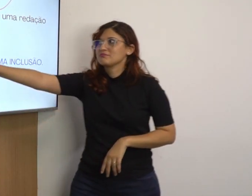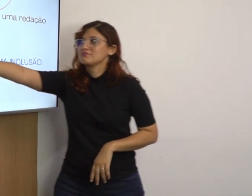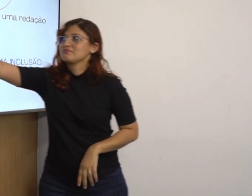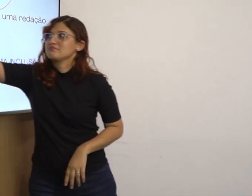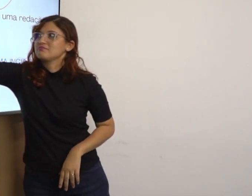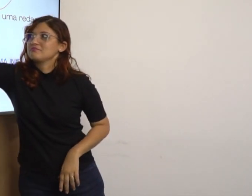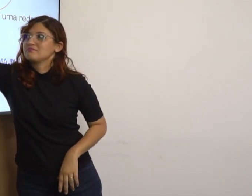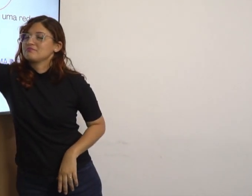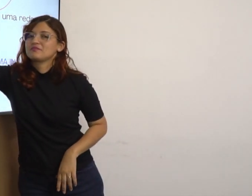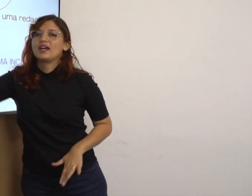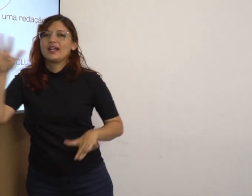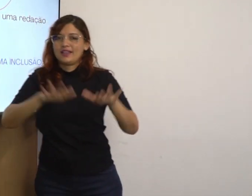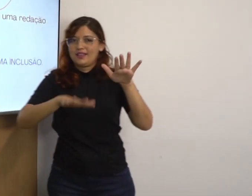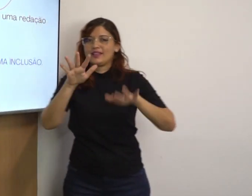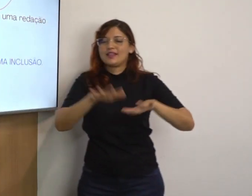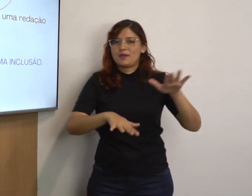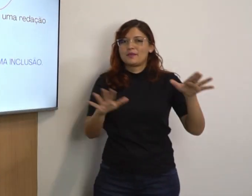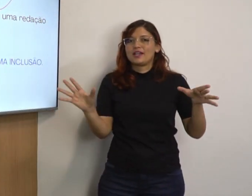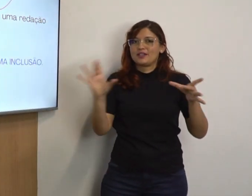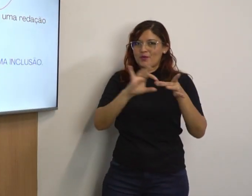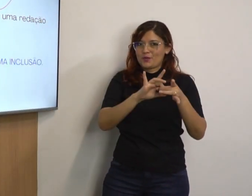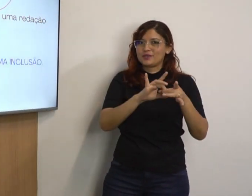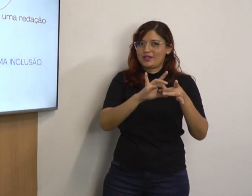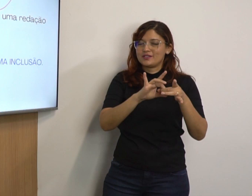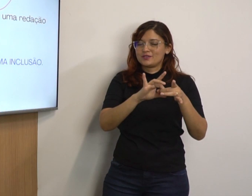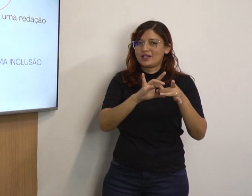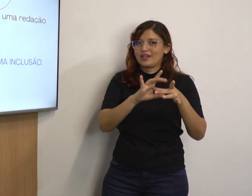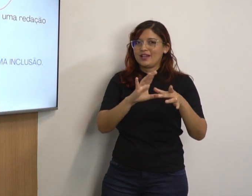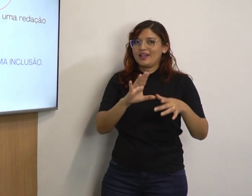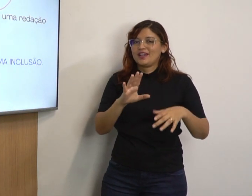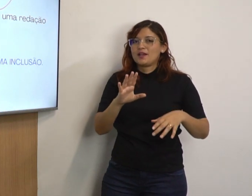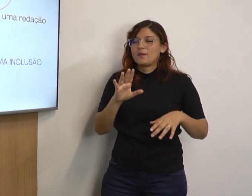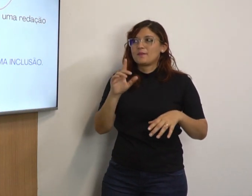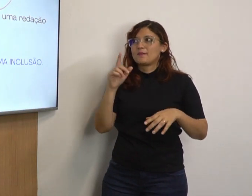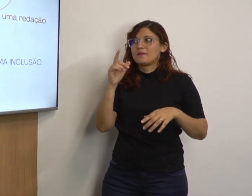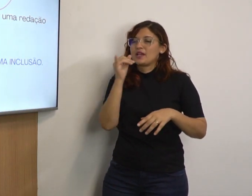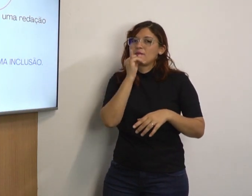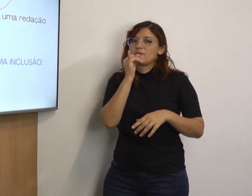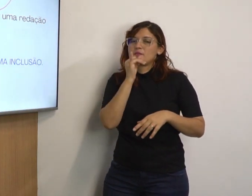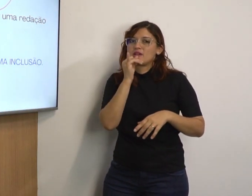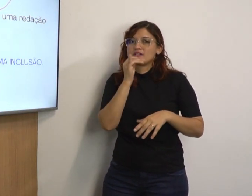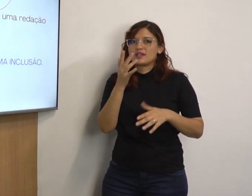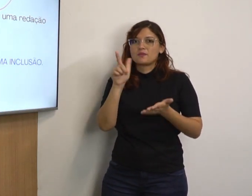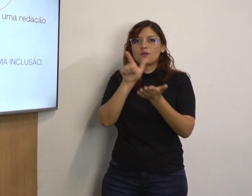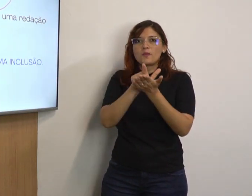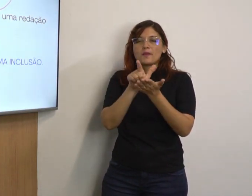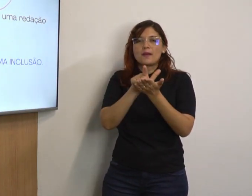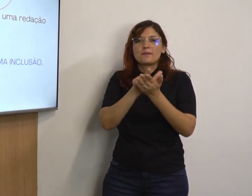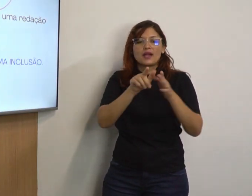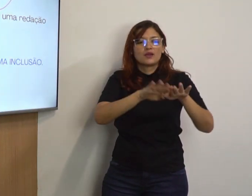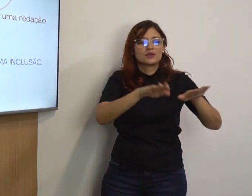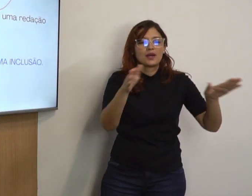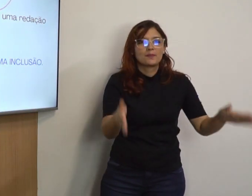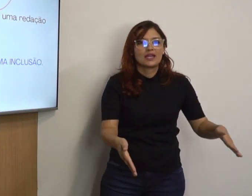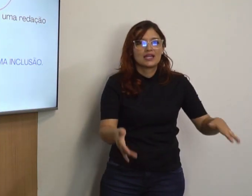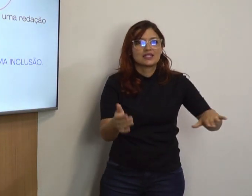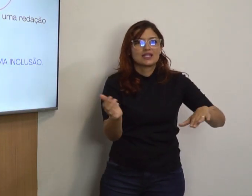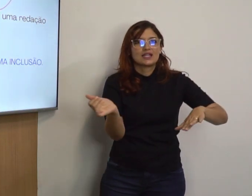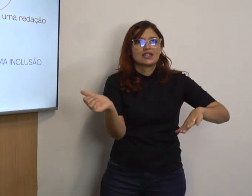Então, a palavra sobre, viu que depende do contexto? Porque, por exemplo, se eu quero dizer que tem um